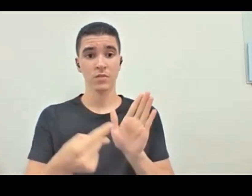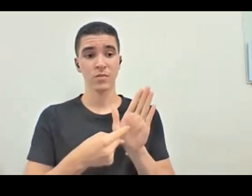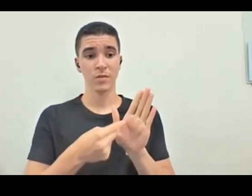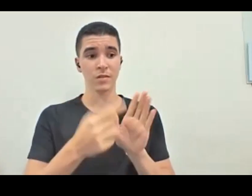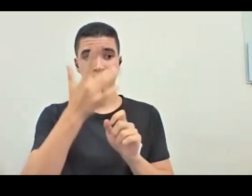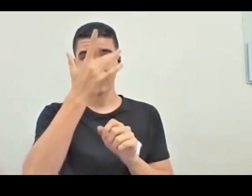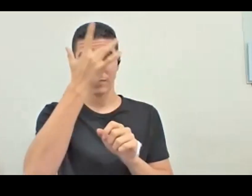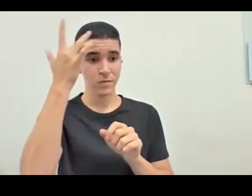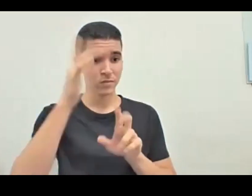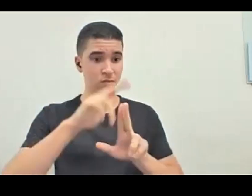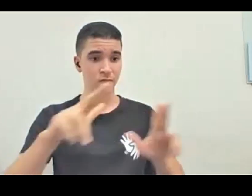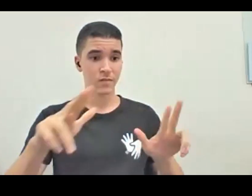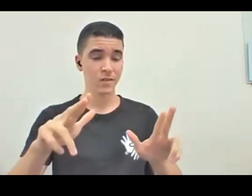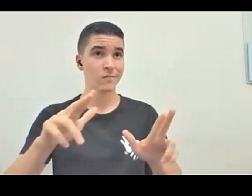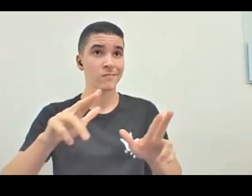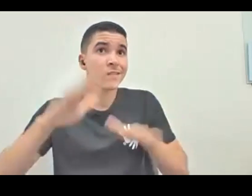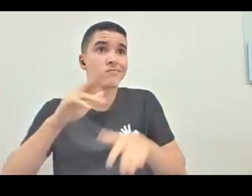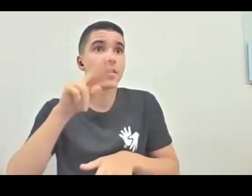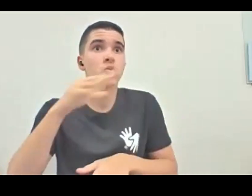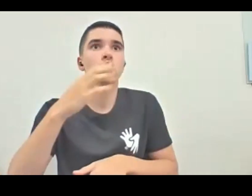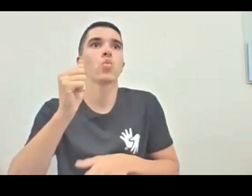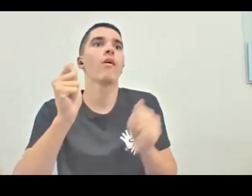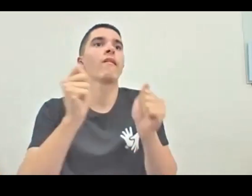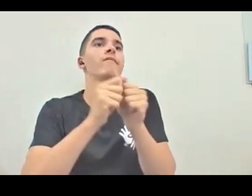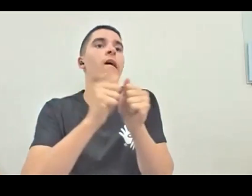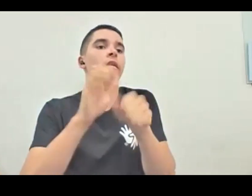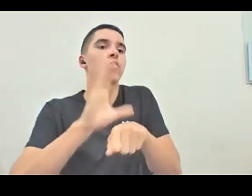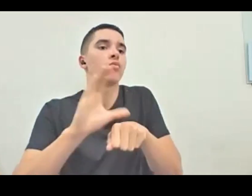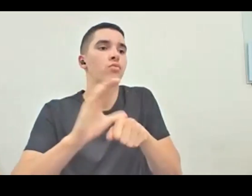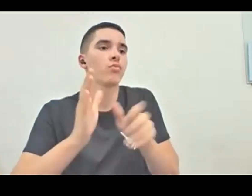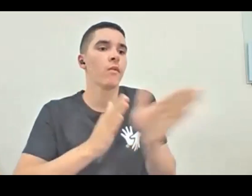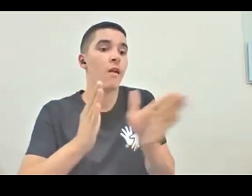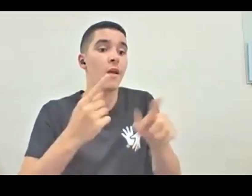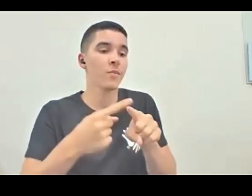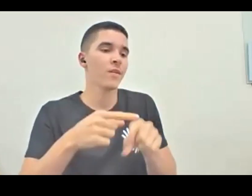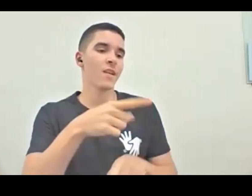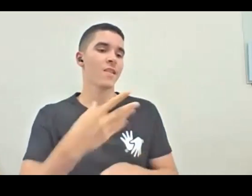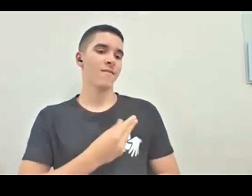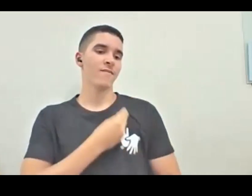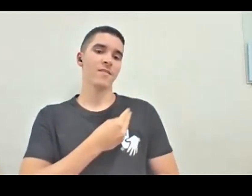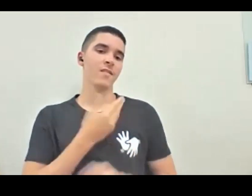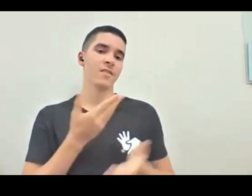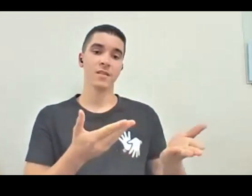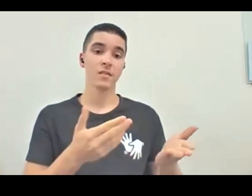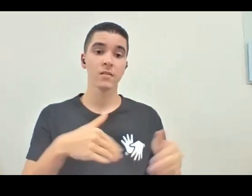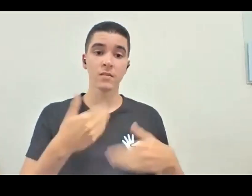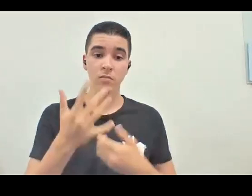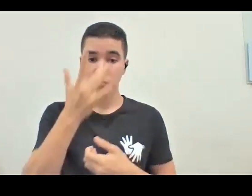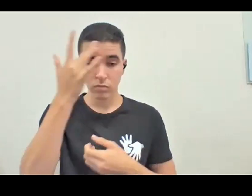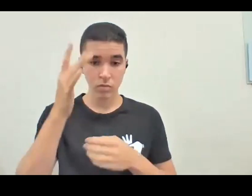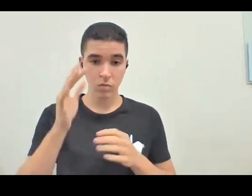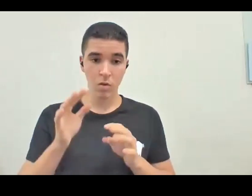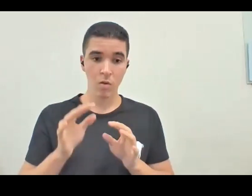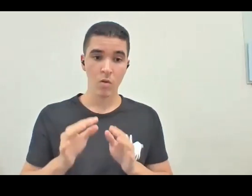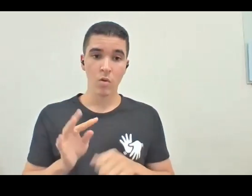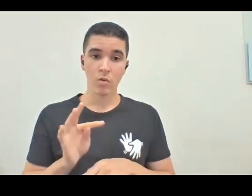jamais fariam um curso de acessibilidade, que elas estão ali convivendo com você. Então, o pessoal do turismo foi pensar de um jeito que até